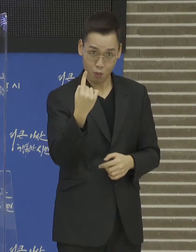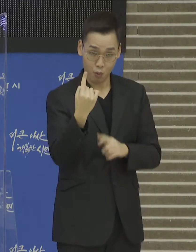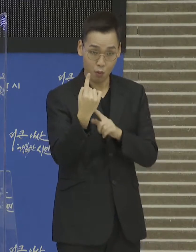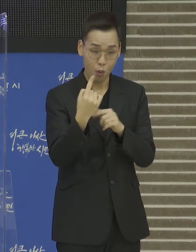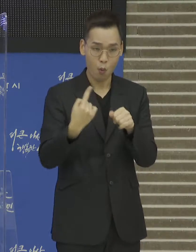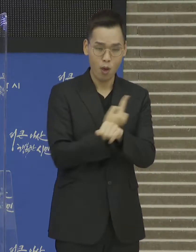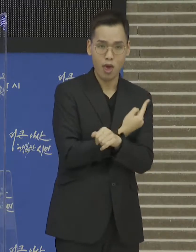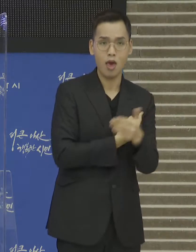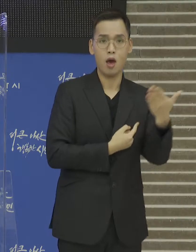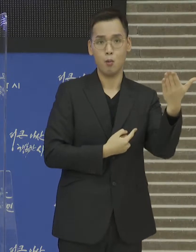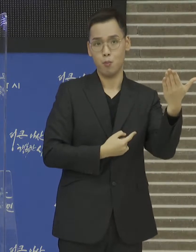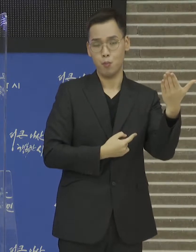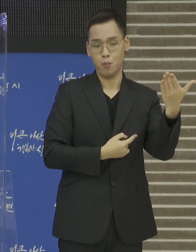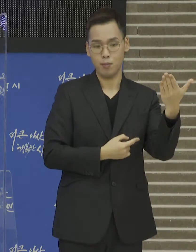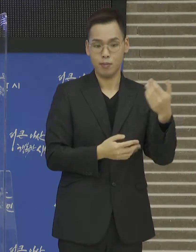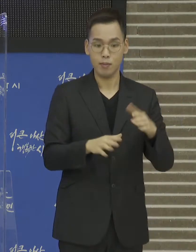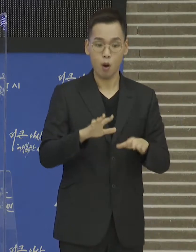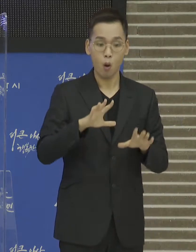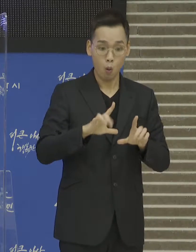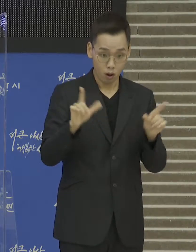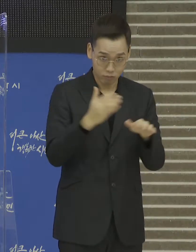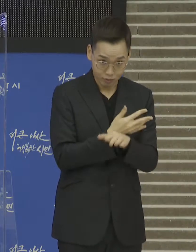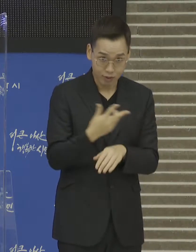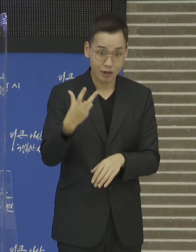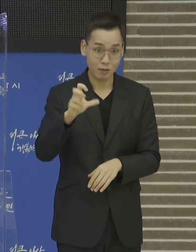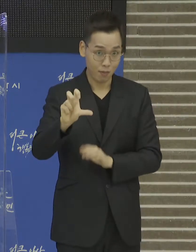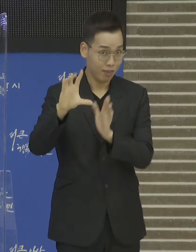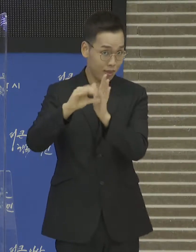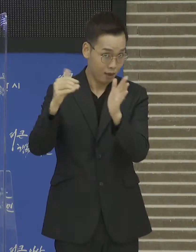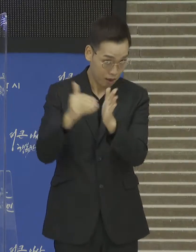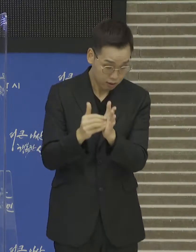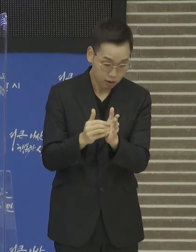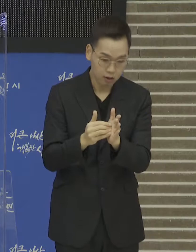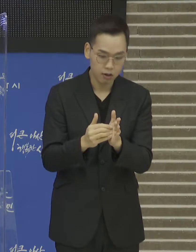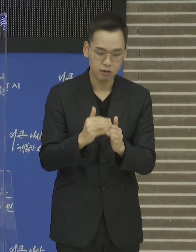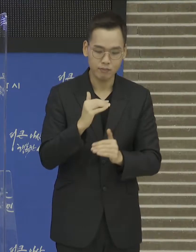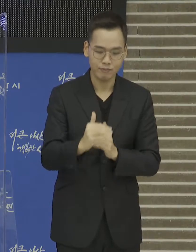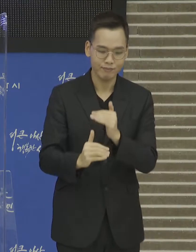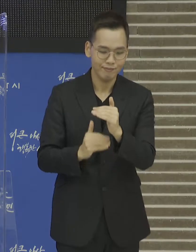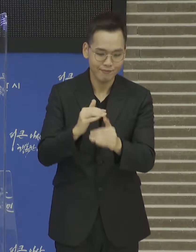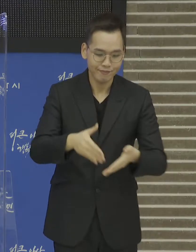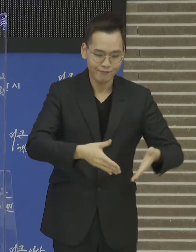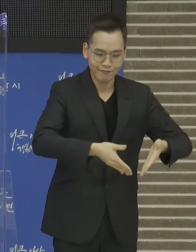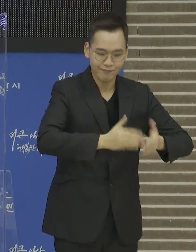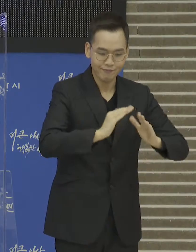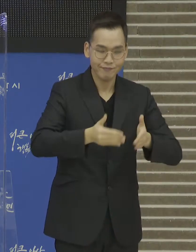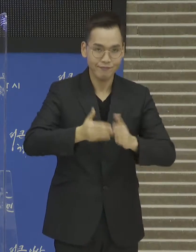2021년부터 2025년까지 단계별 준공 예정입니다.